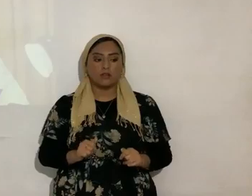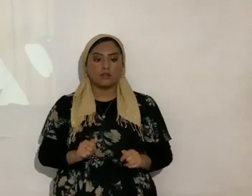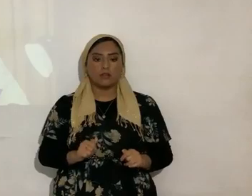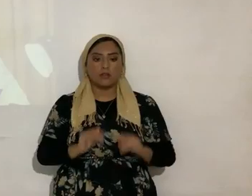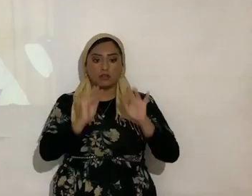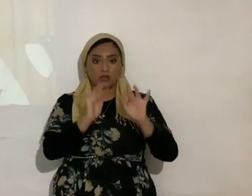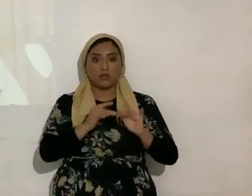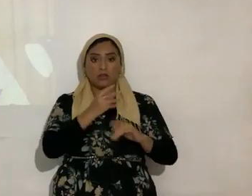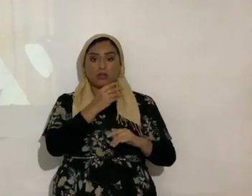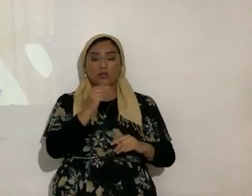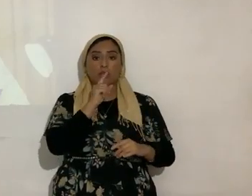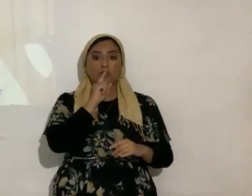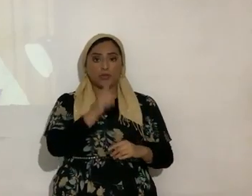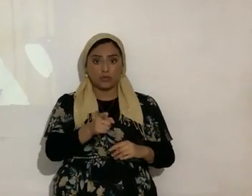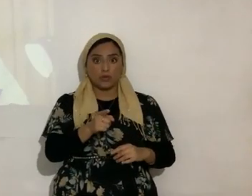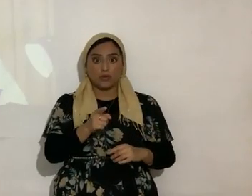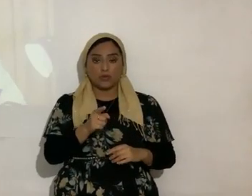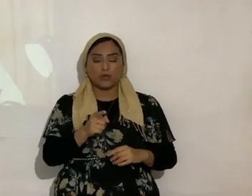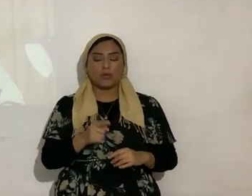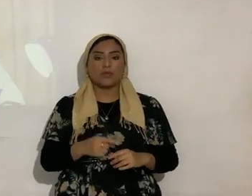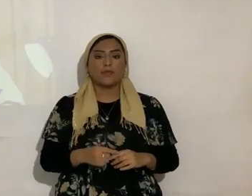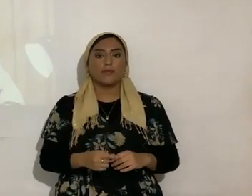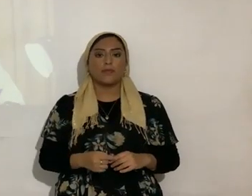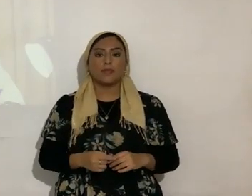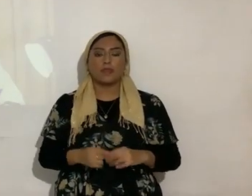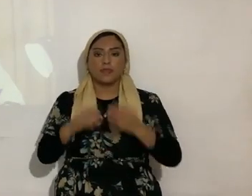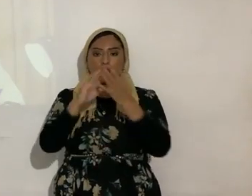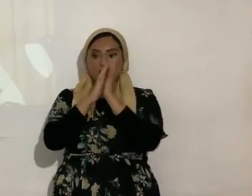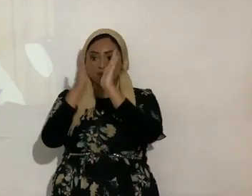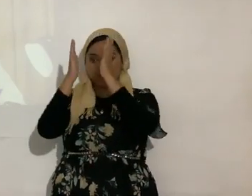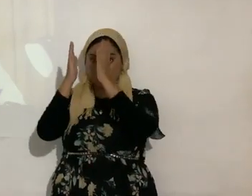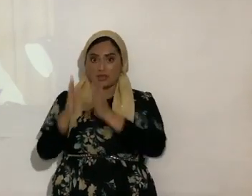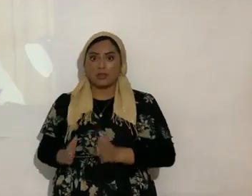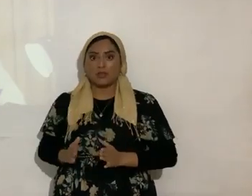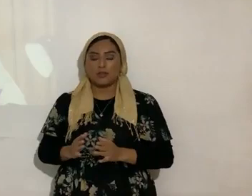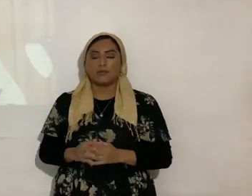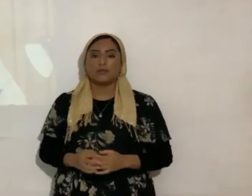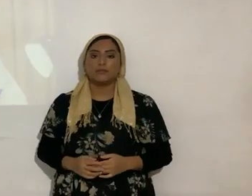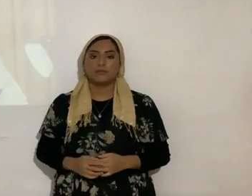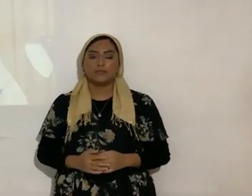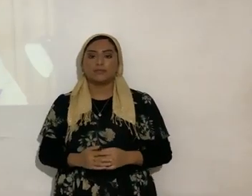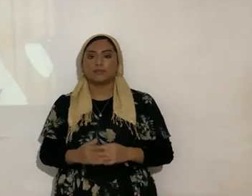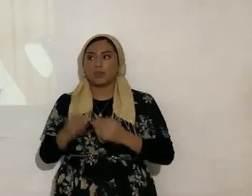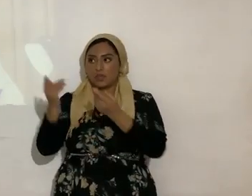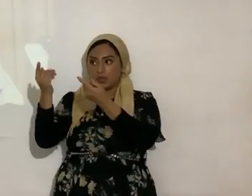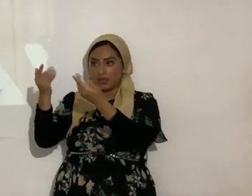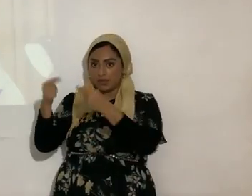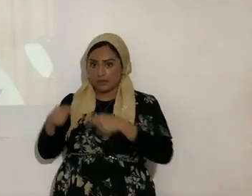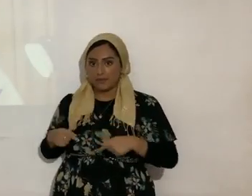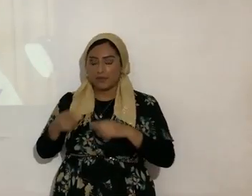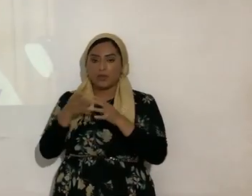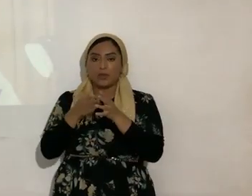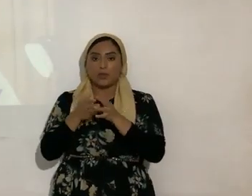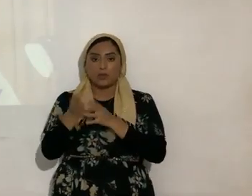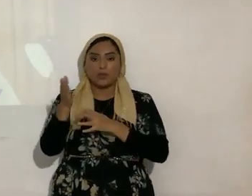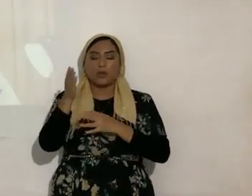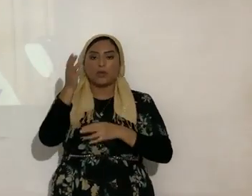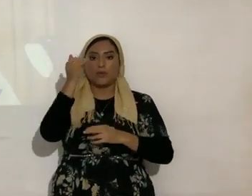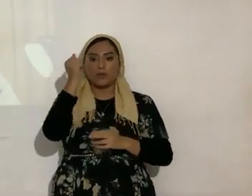verdad en cuanto a la verdad encarnada la palabra vinieron por medio de Yashu Hamashiyah se